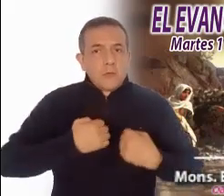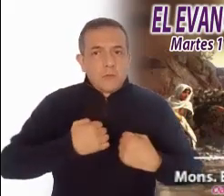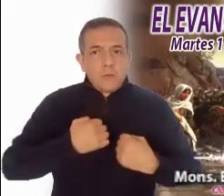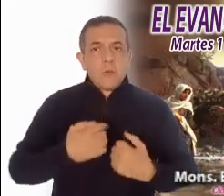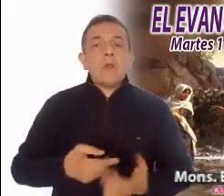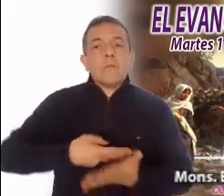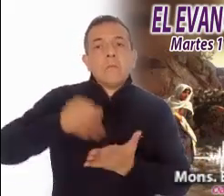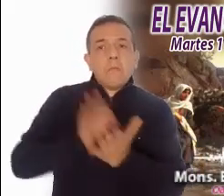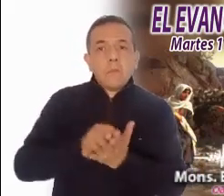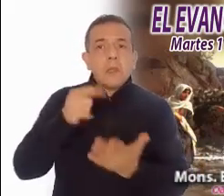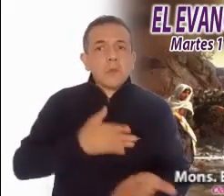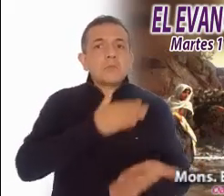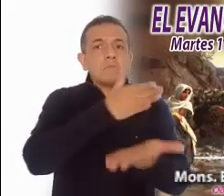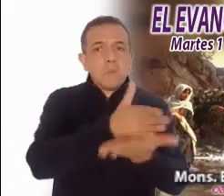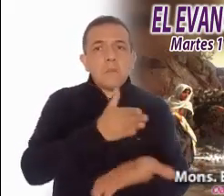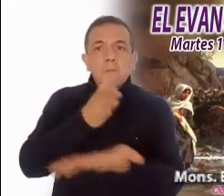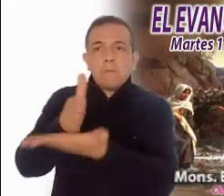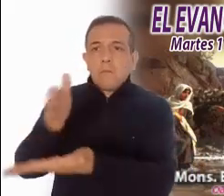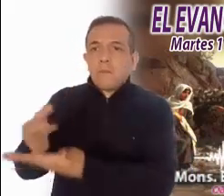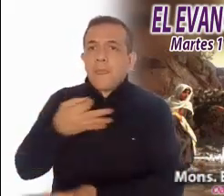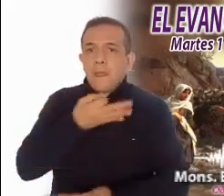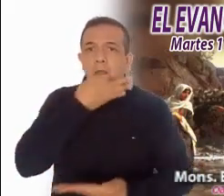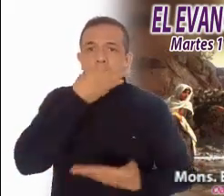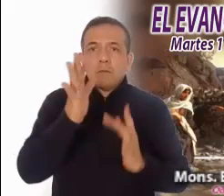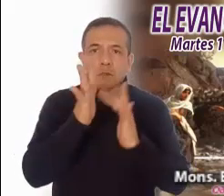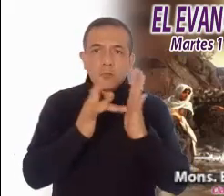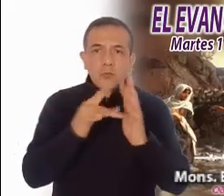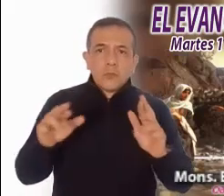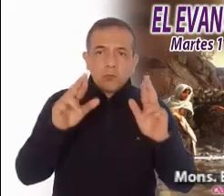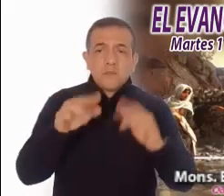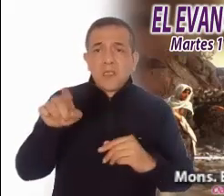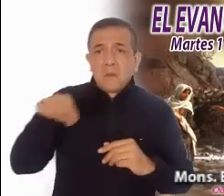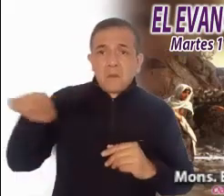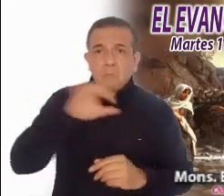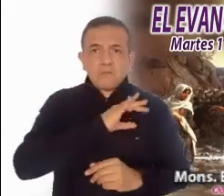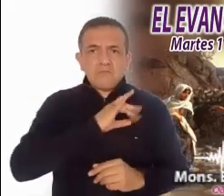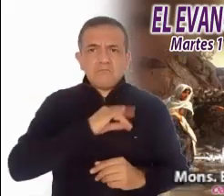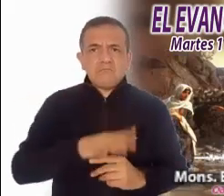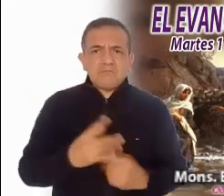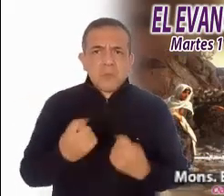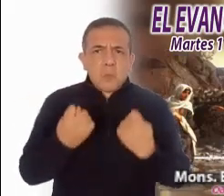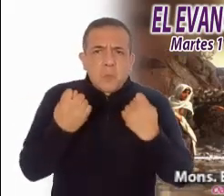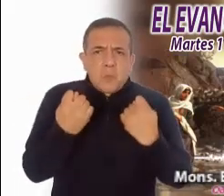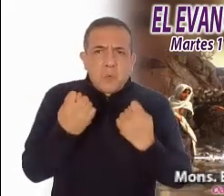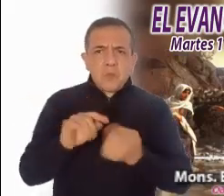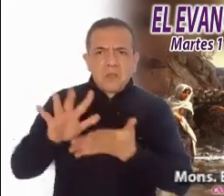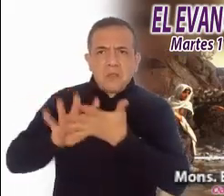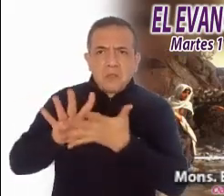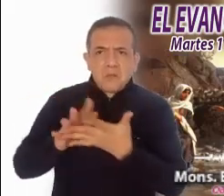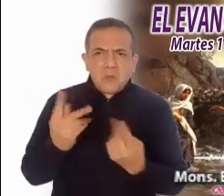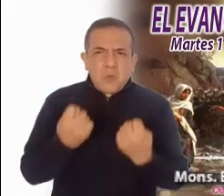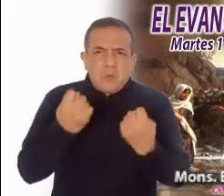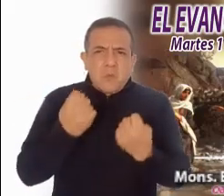conocidos y desconocidos y ya no temen afrontar los riesgos de la